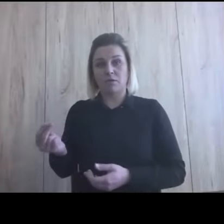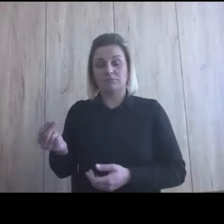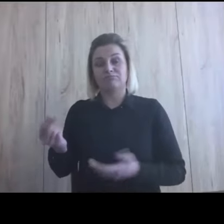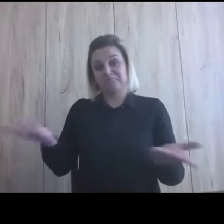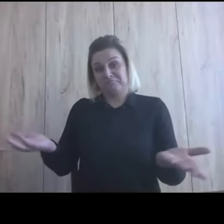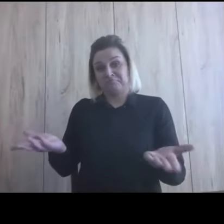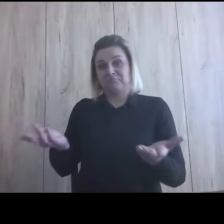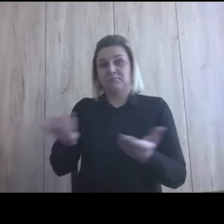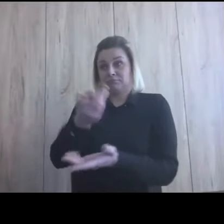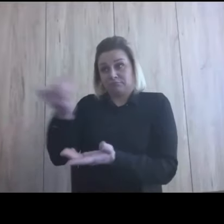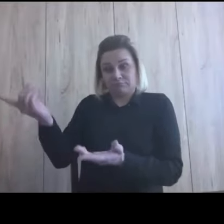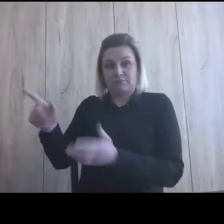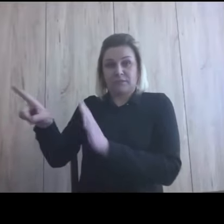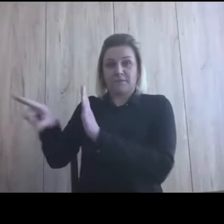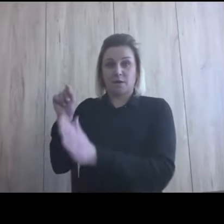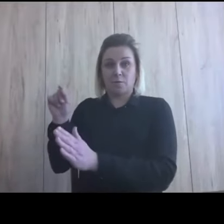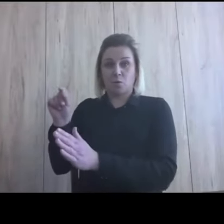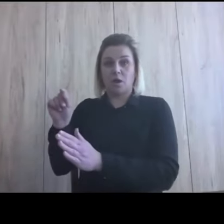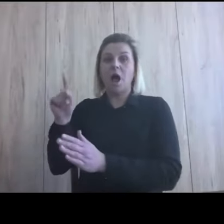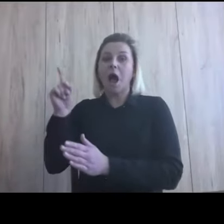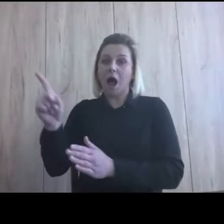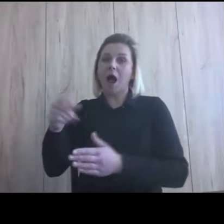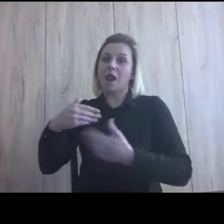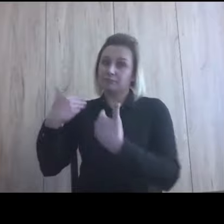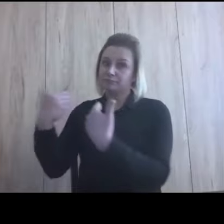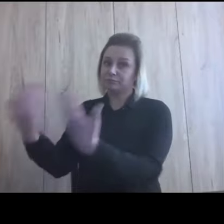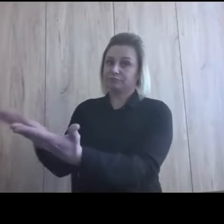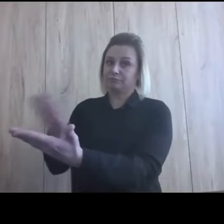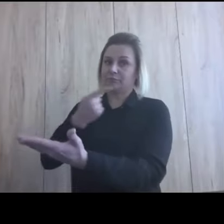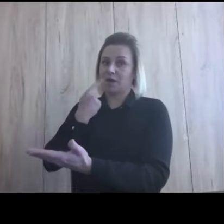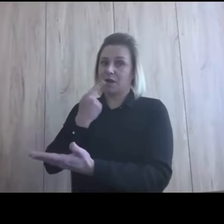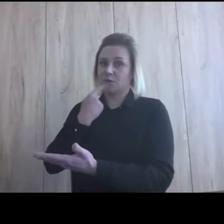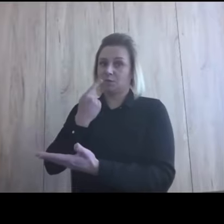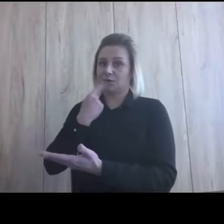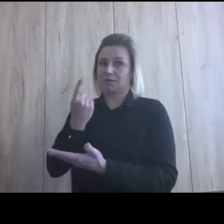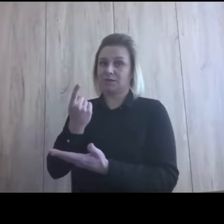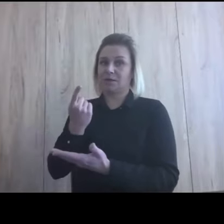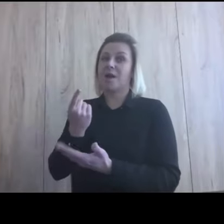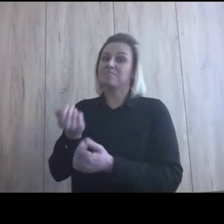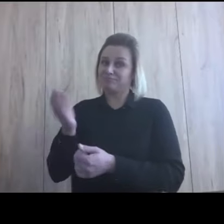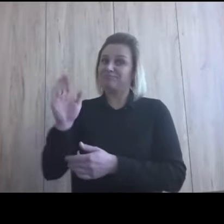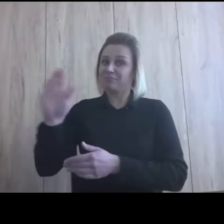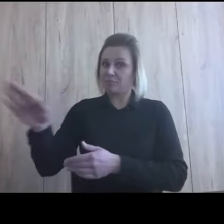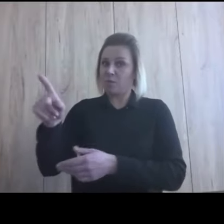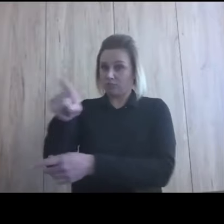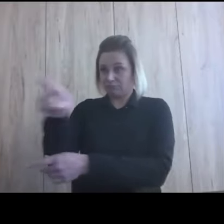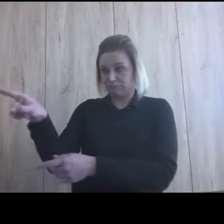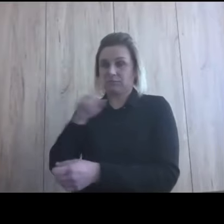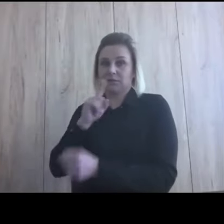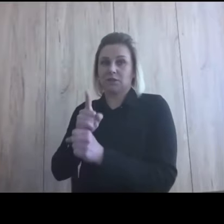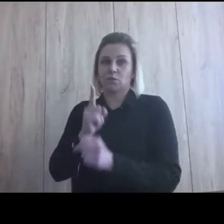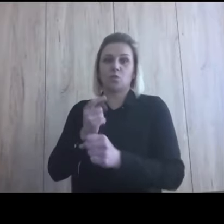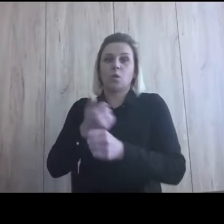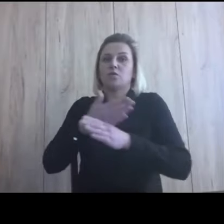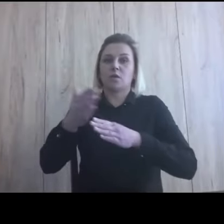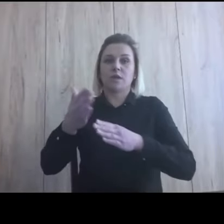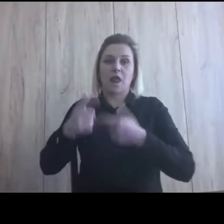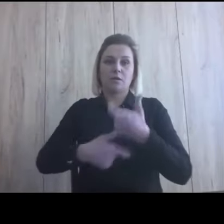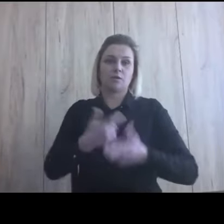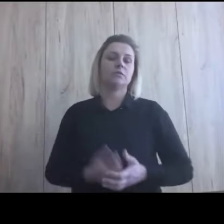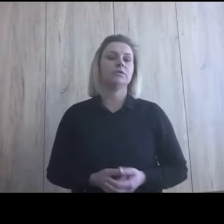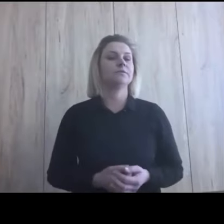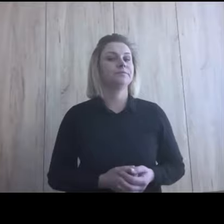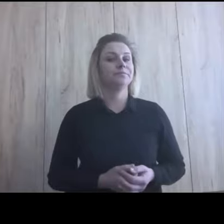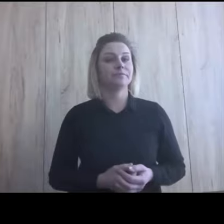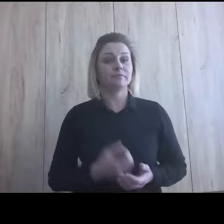wybór, ale dajmy im język, to wtedy będzie piłeczka po ich stronie i to oni zdecydują, co z tym zrobią. Tak, tak, jakby